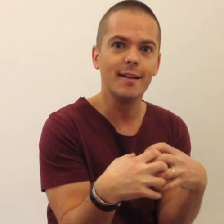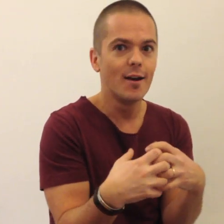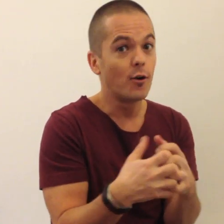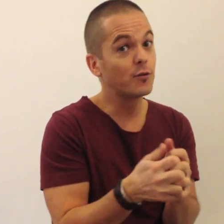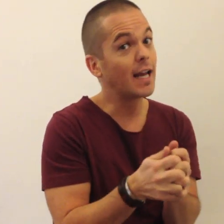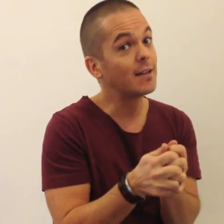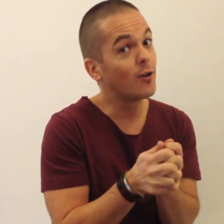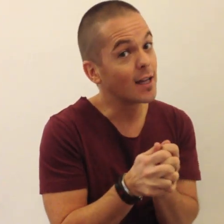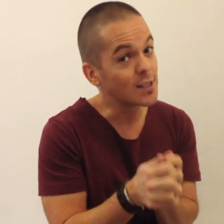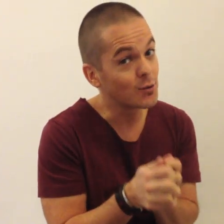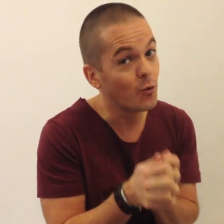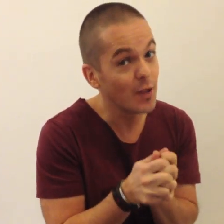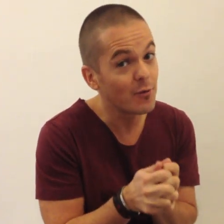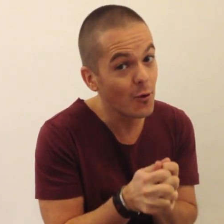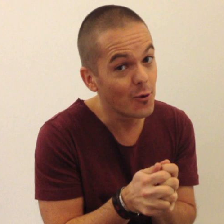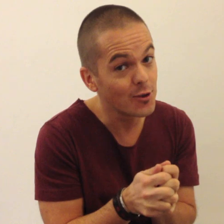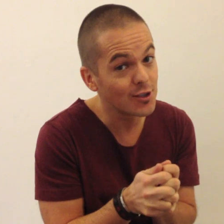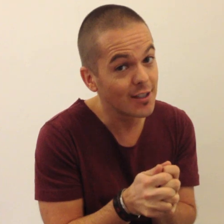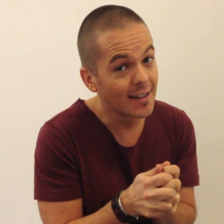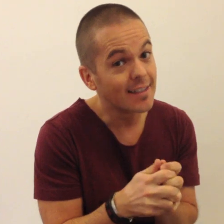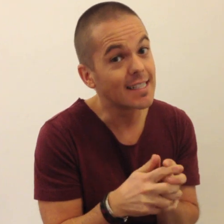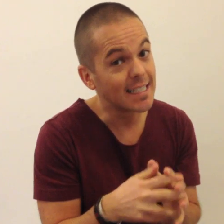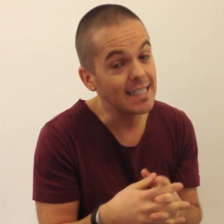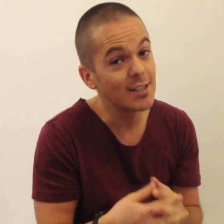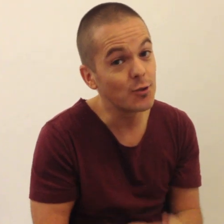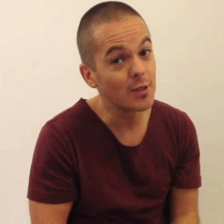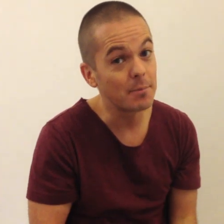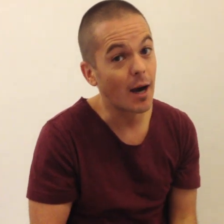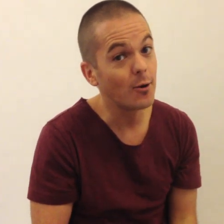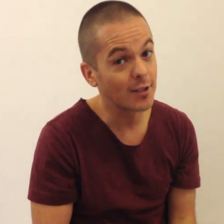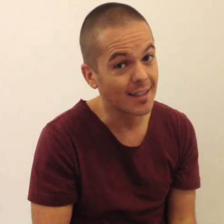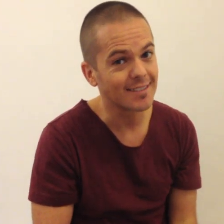und vielleicht war er so nervös, dass er diesen Schutz gebraucht hat.